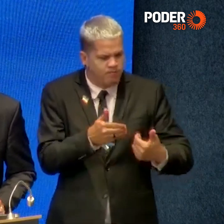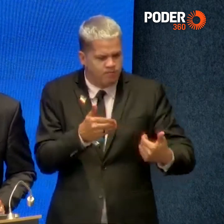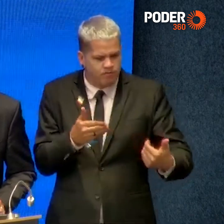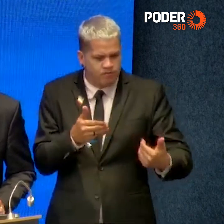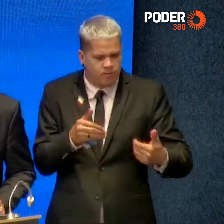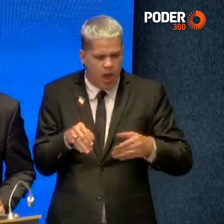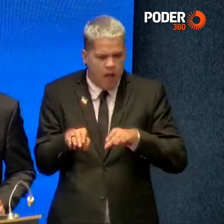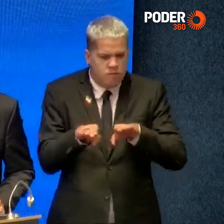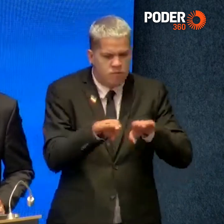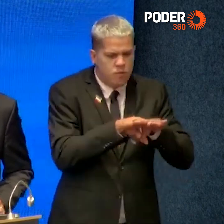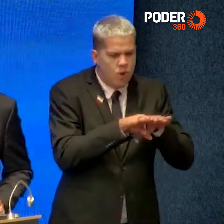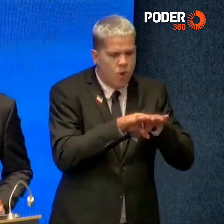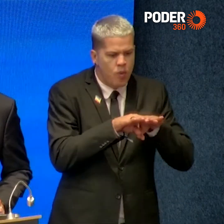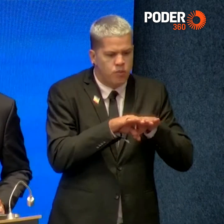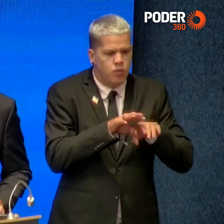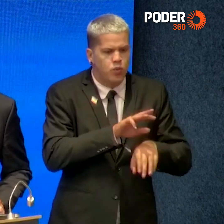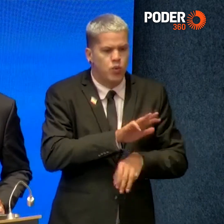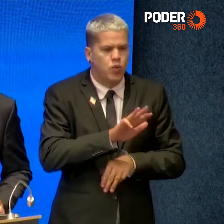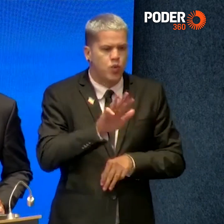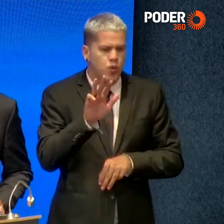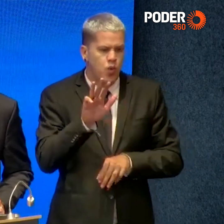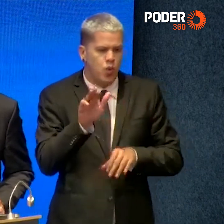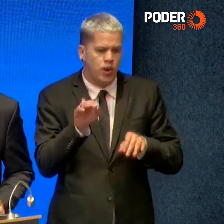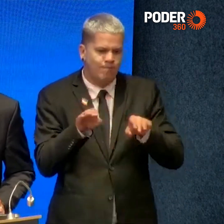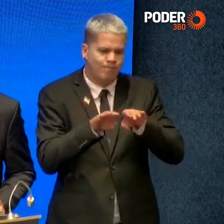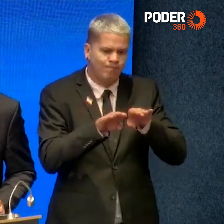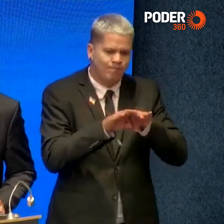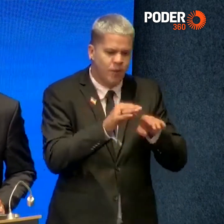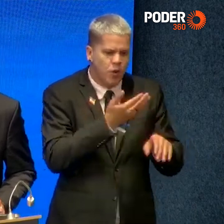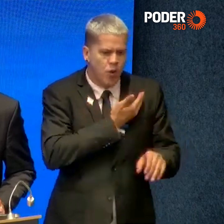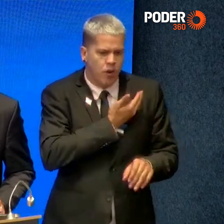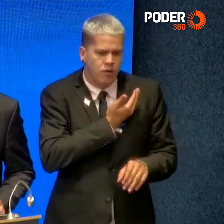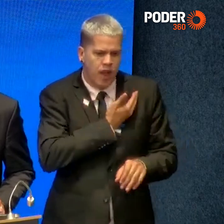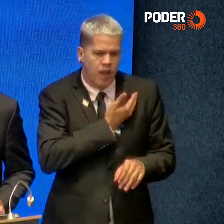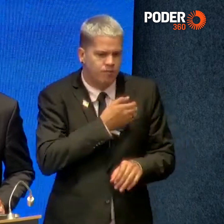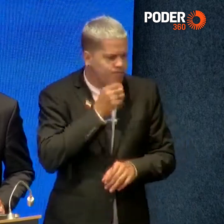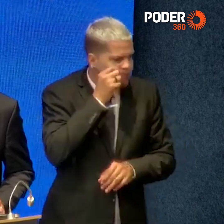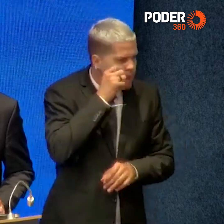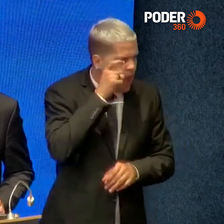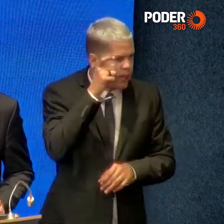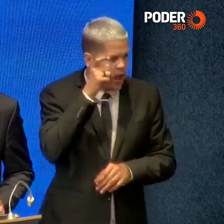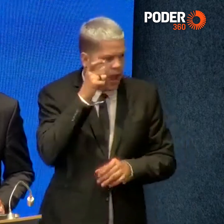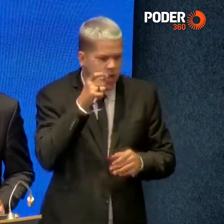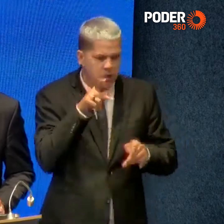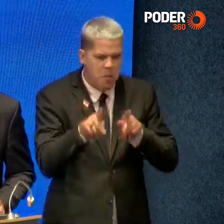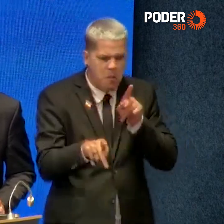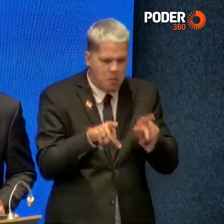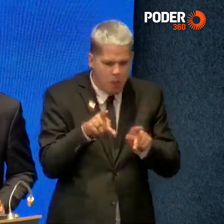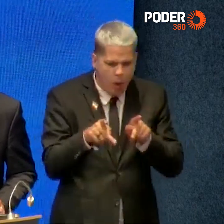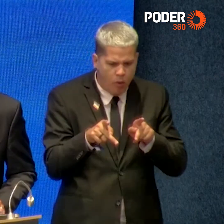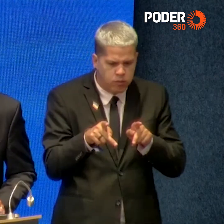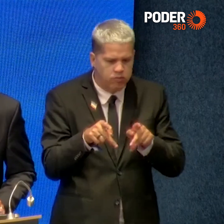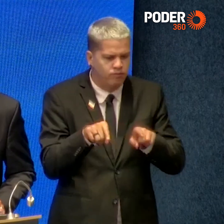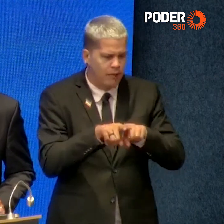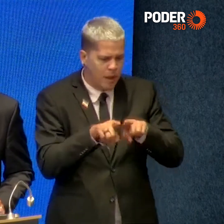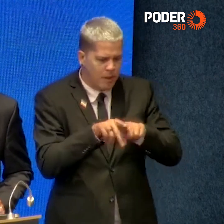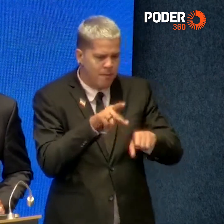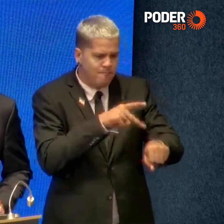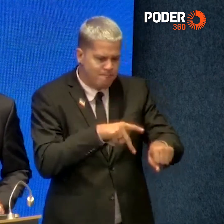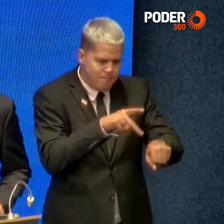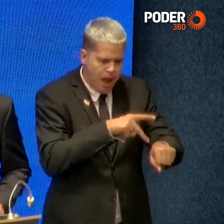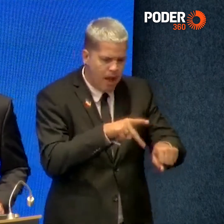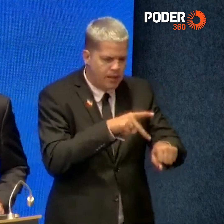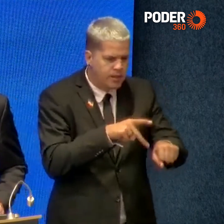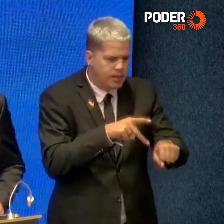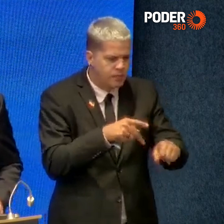alinhamento com o governo federal, com os interesses do nosso país, acima de tudo, e com o atendimento das